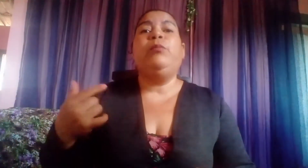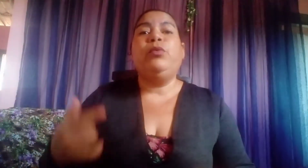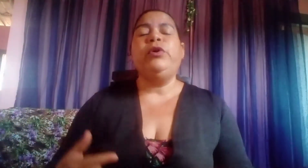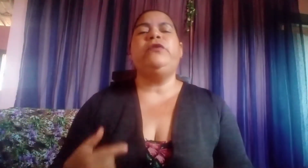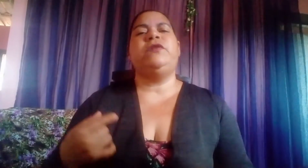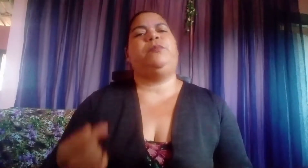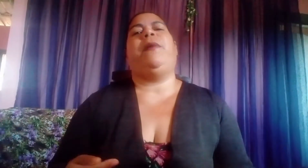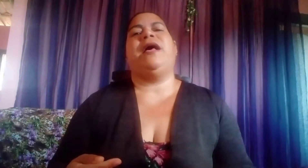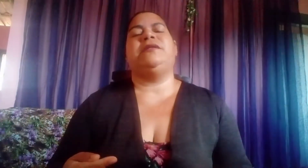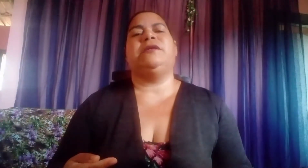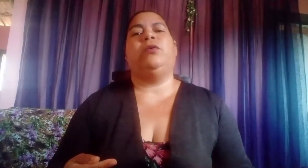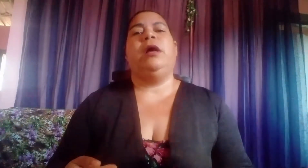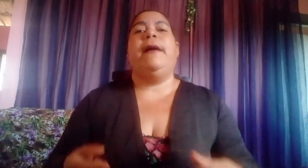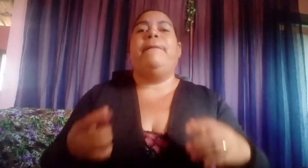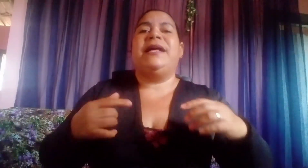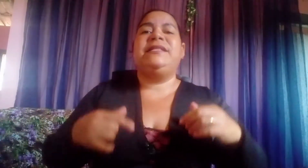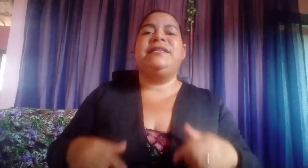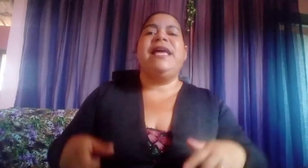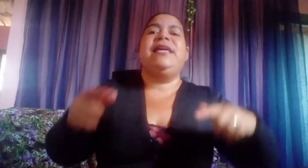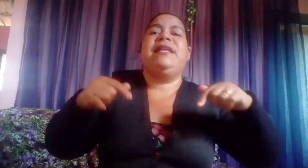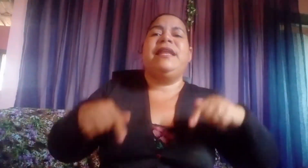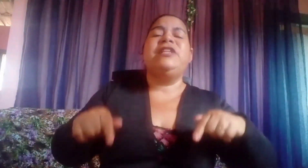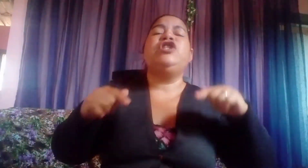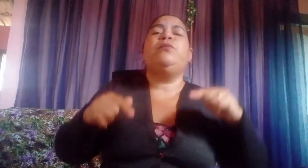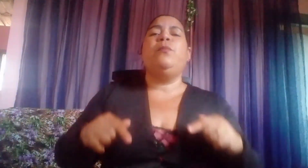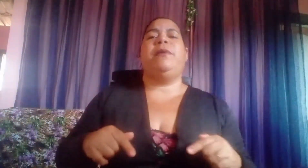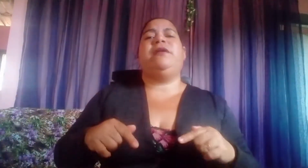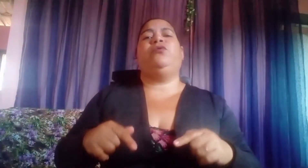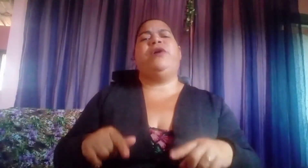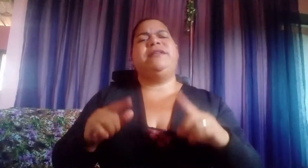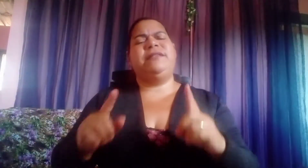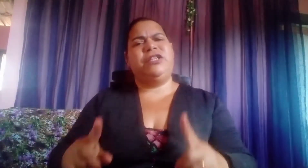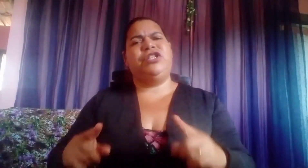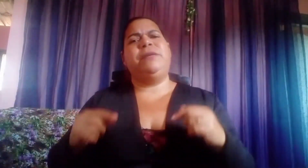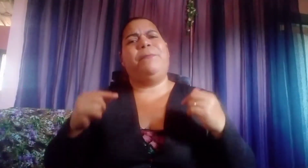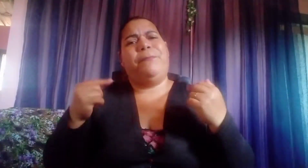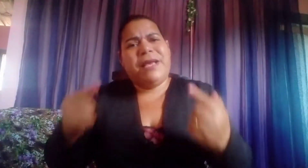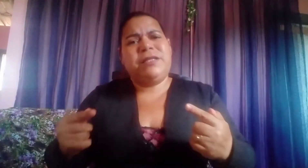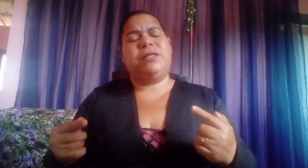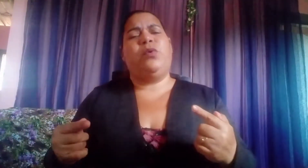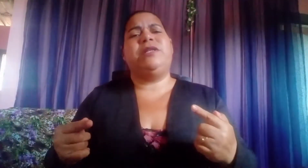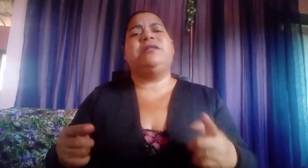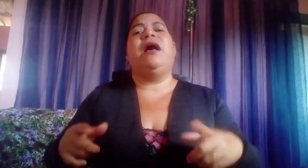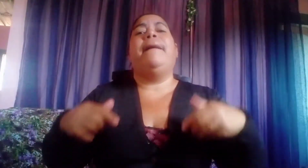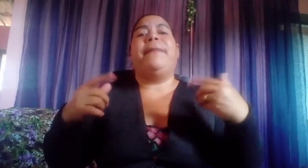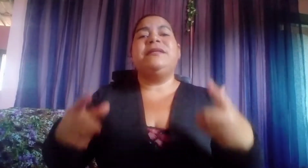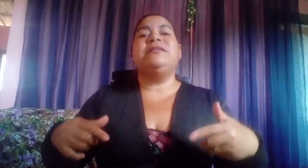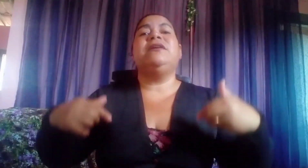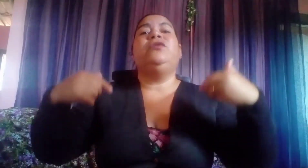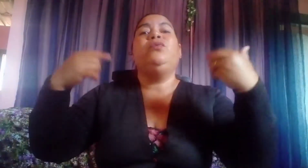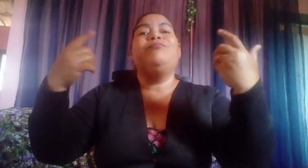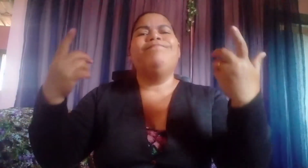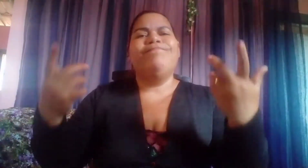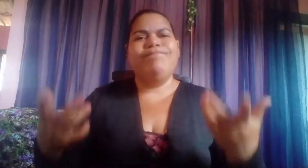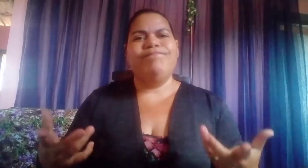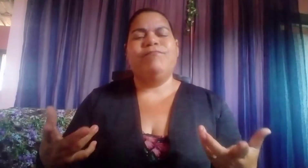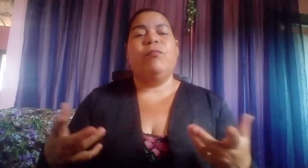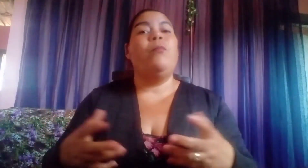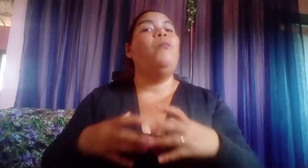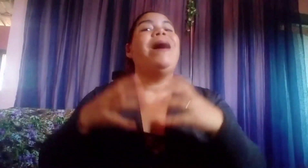muitos passam, mas sei que neste momento existem pessoas passando uma